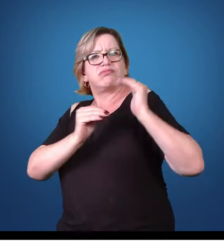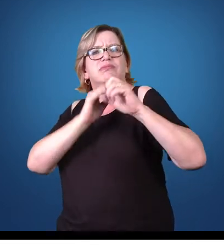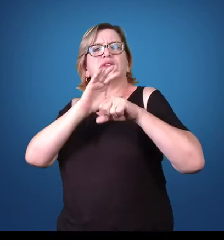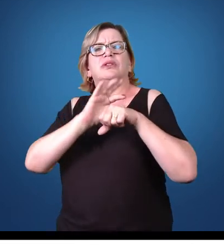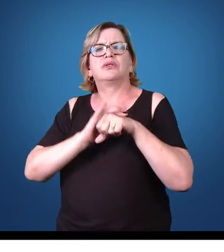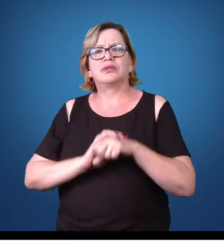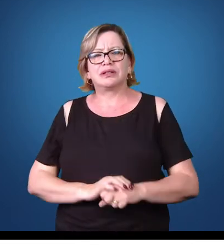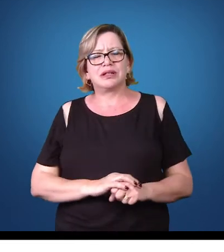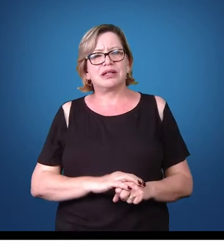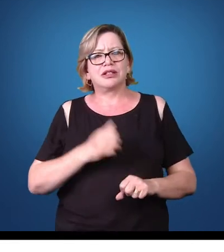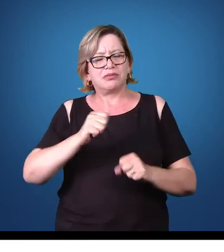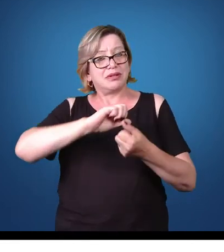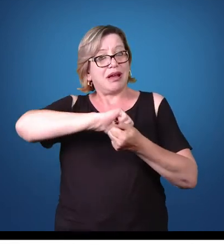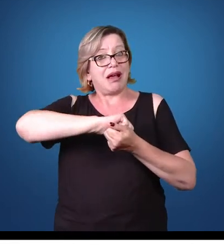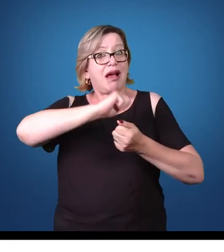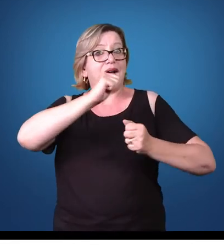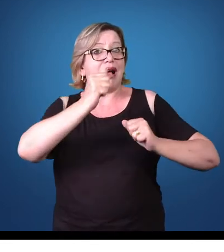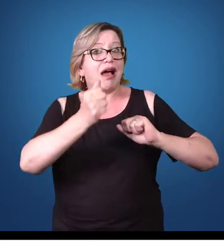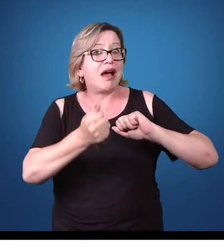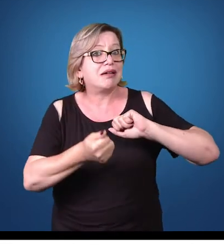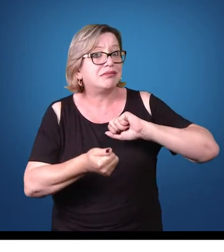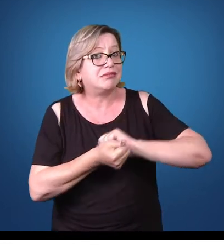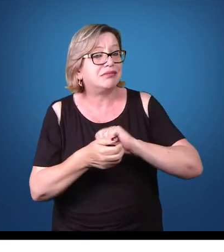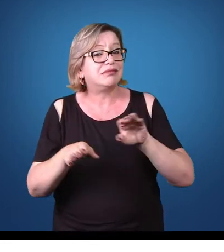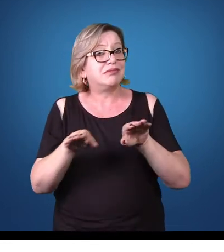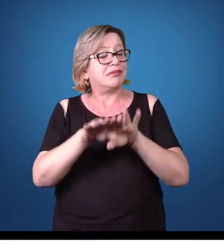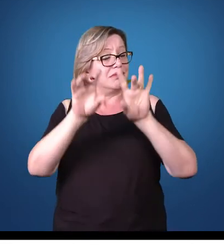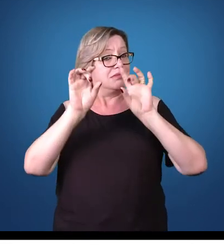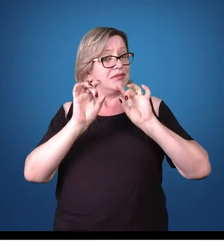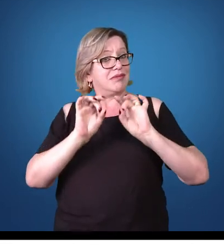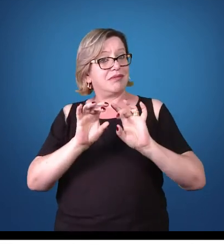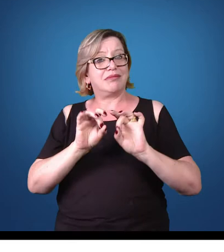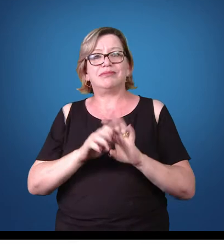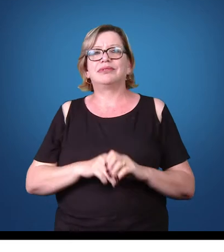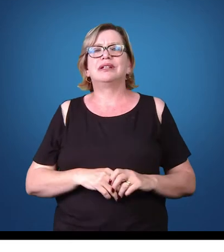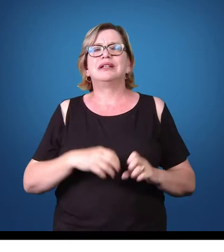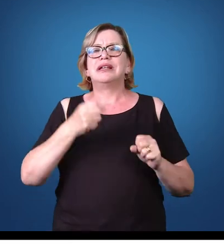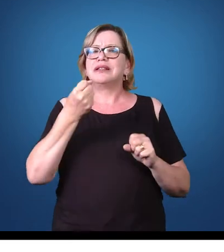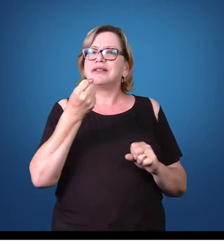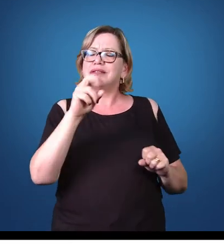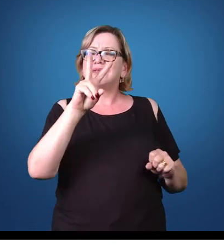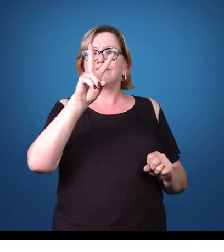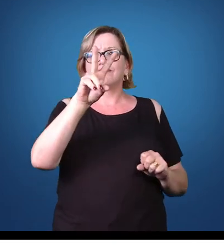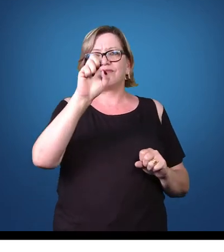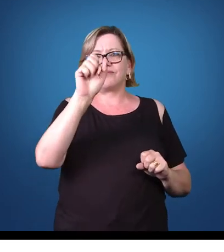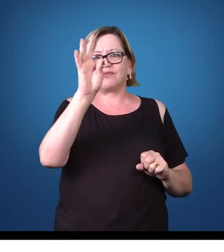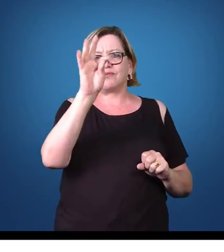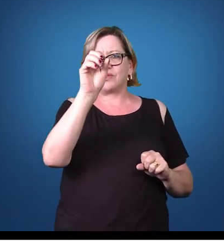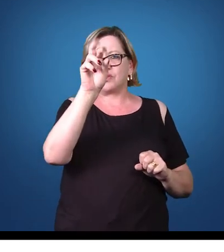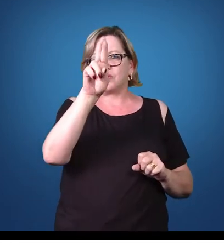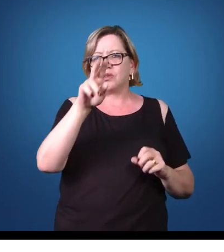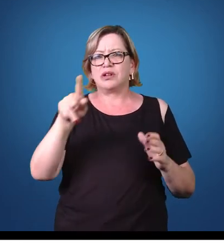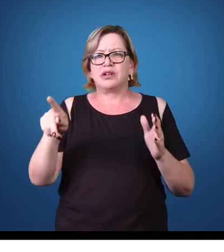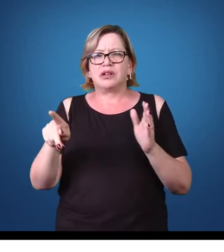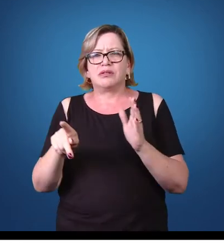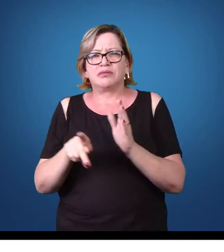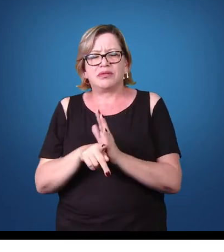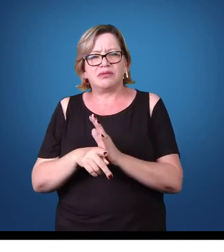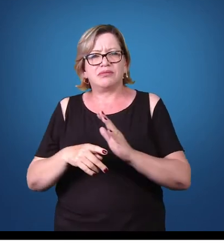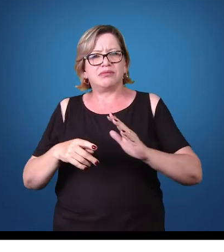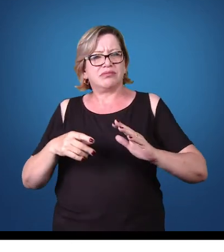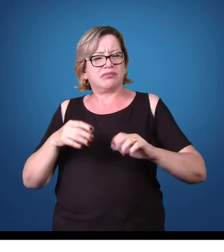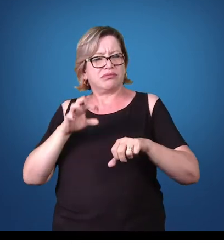Então, tem a questão de adaptação e questão de especificidade, se esse vetor é específico para carregar determinado